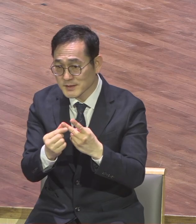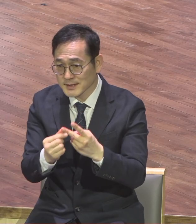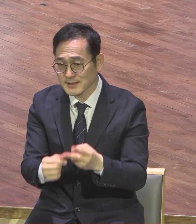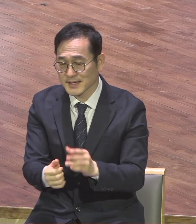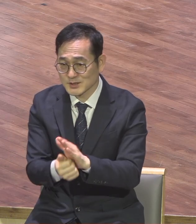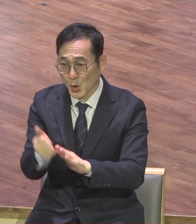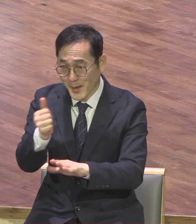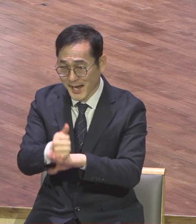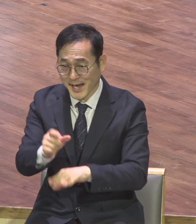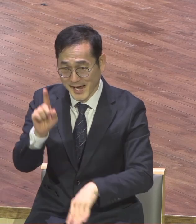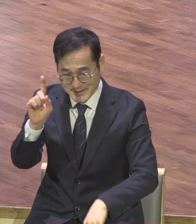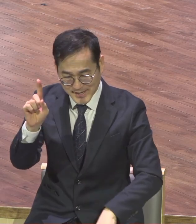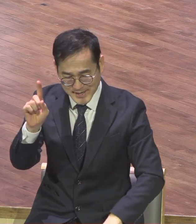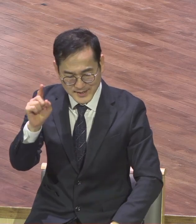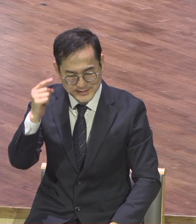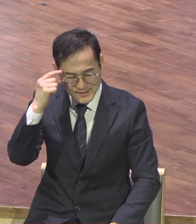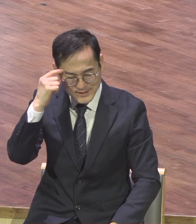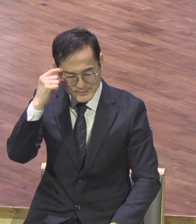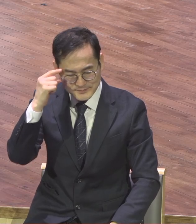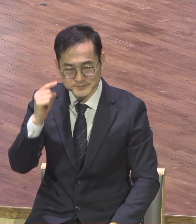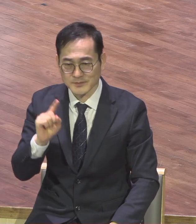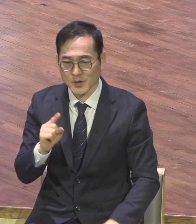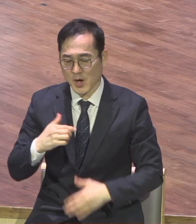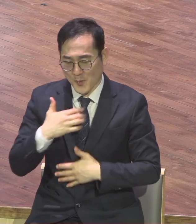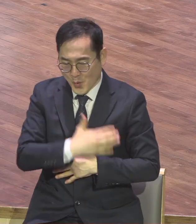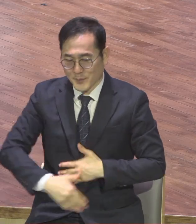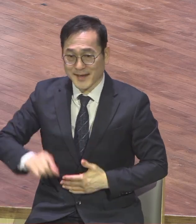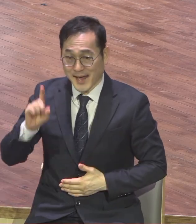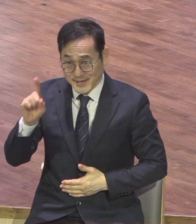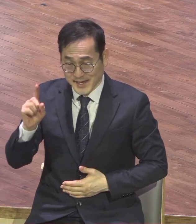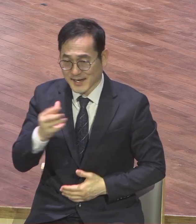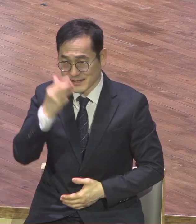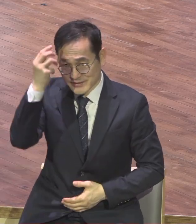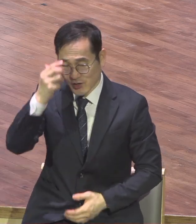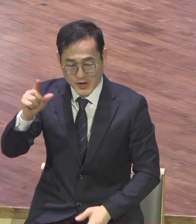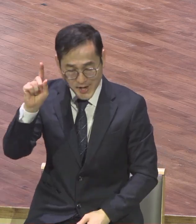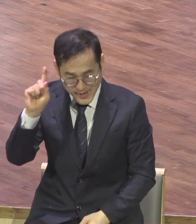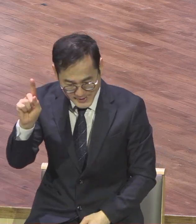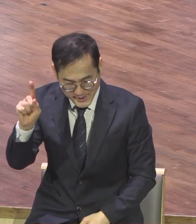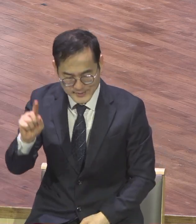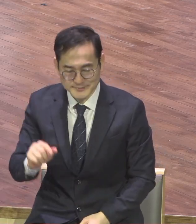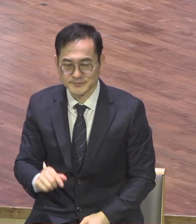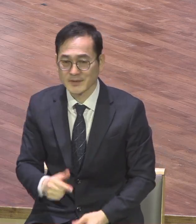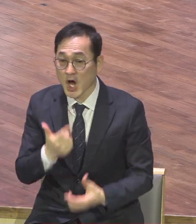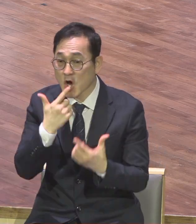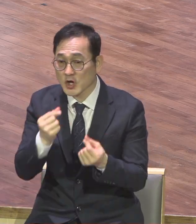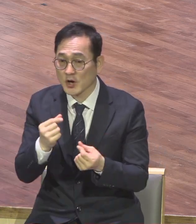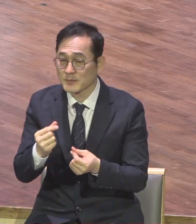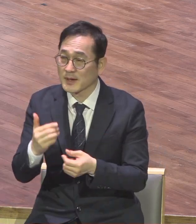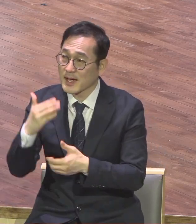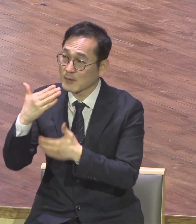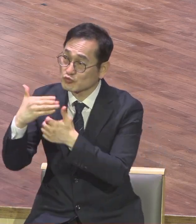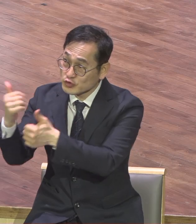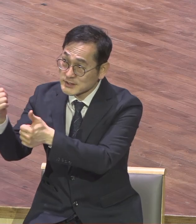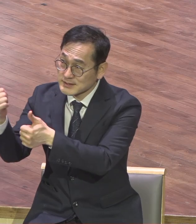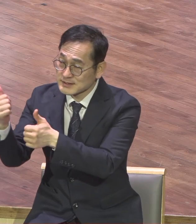봅니다 몸이 하나요 성령도 한 분이시니 이와 같이 너희가 부르심의 한 소망 안에서 부르심을